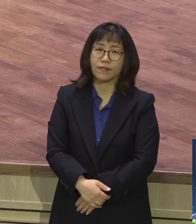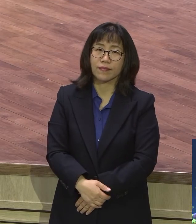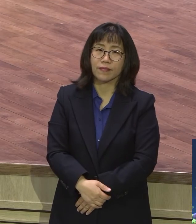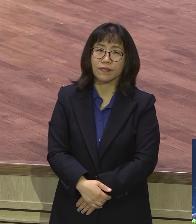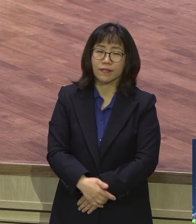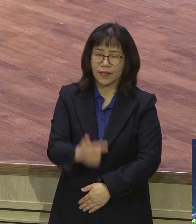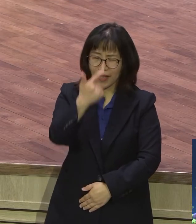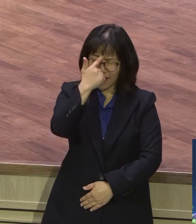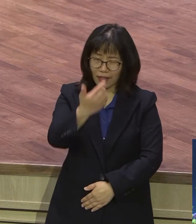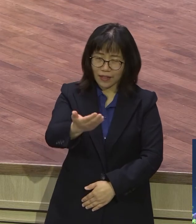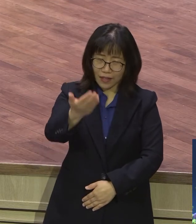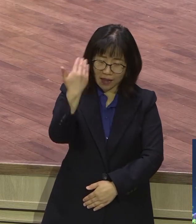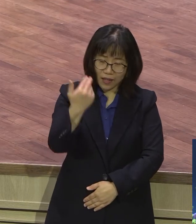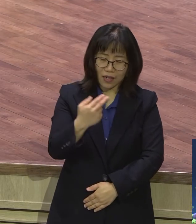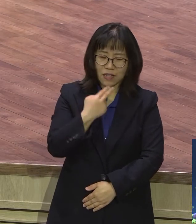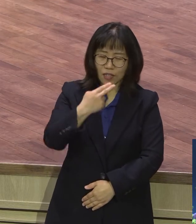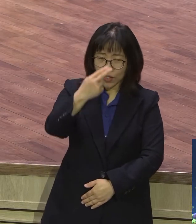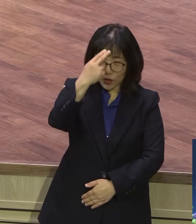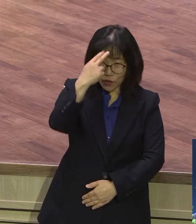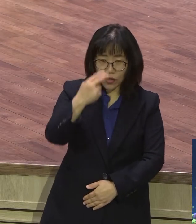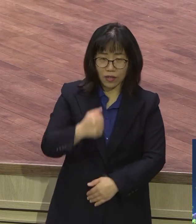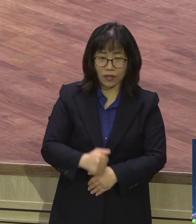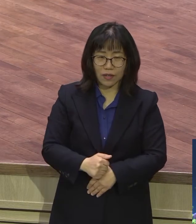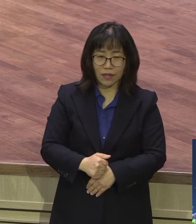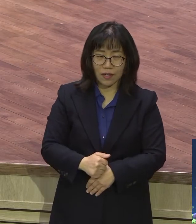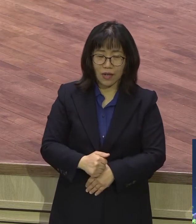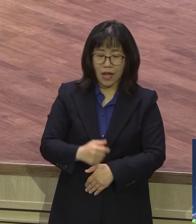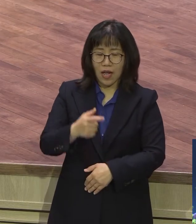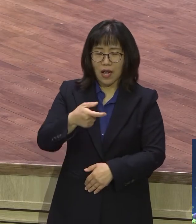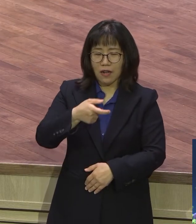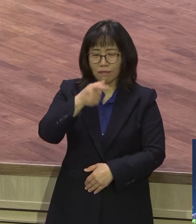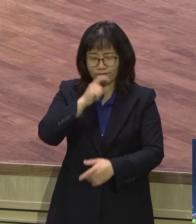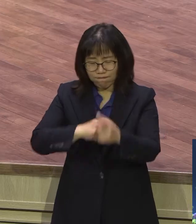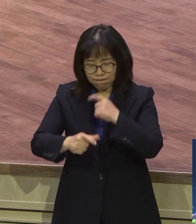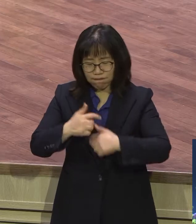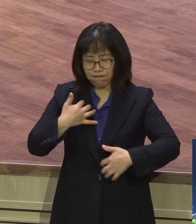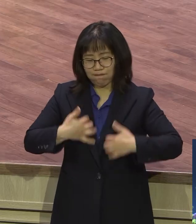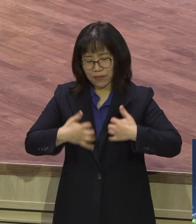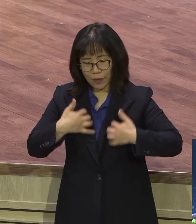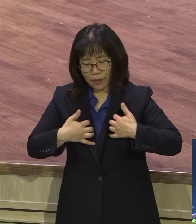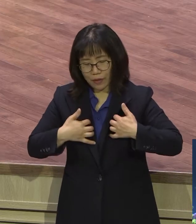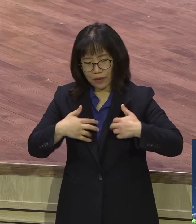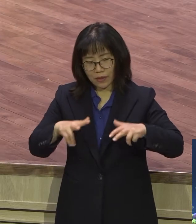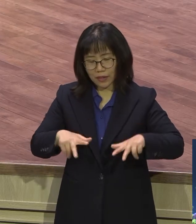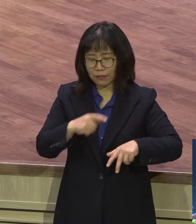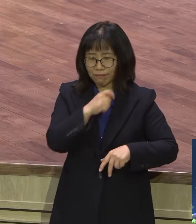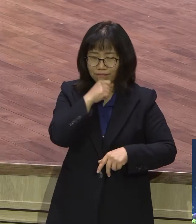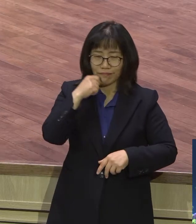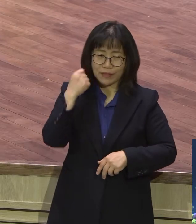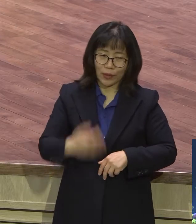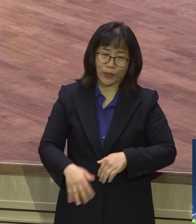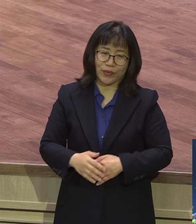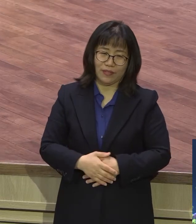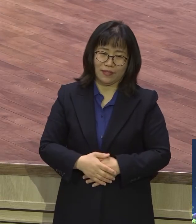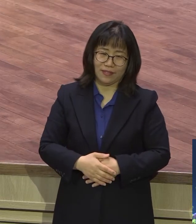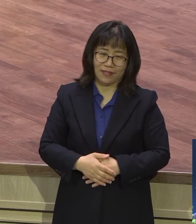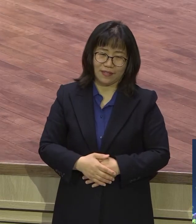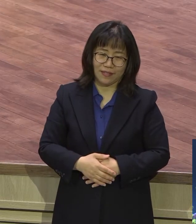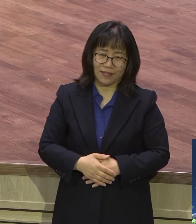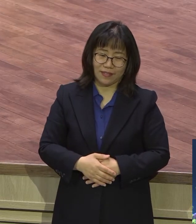옛날에는 노름을 막 안 되게 되었어요 옛날에는 그렇게 장때기 많이 나오는데 안 나와요 아니잖아요 그래서